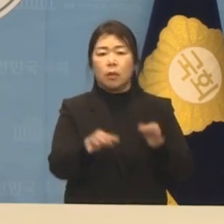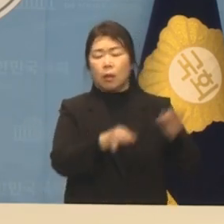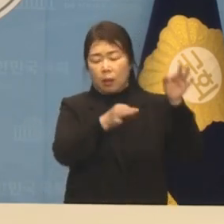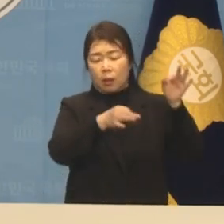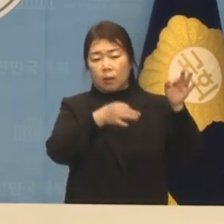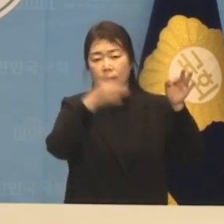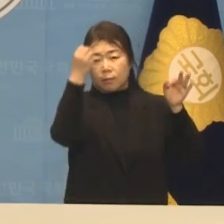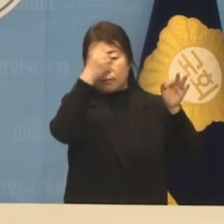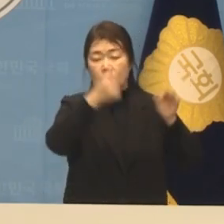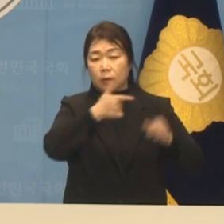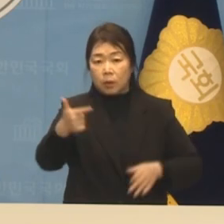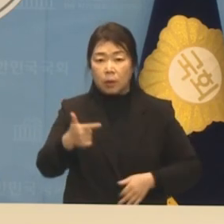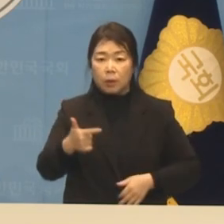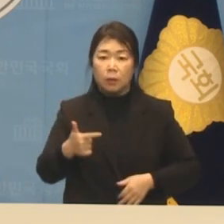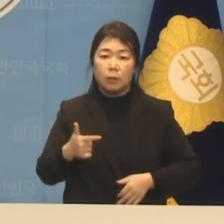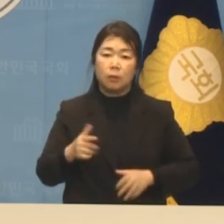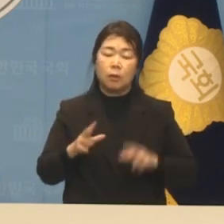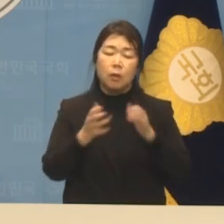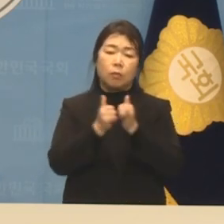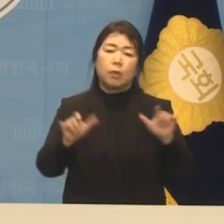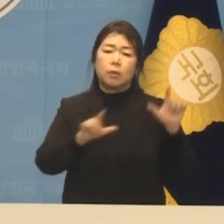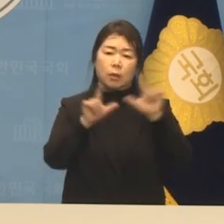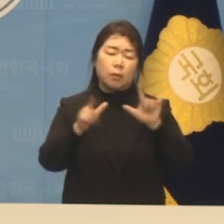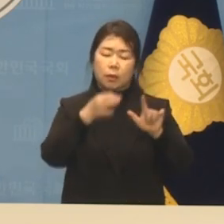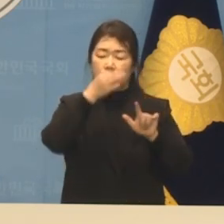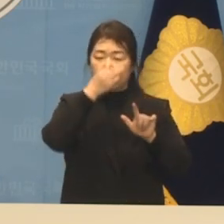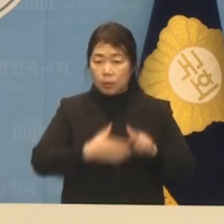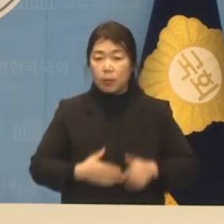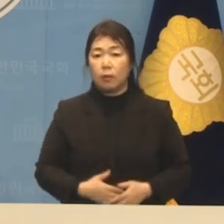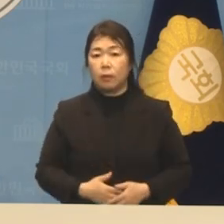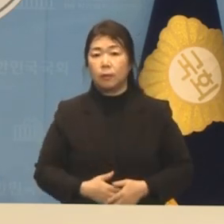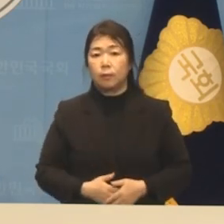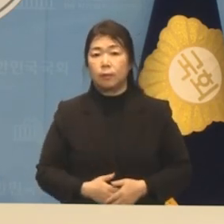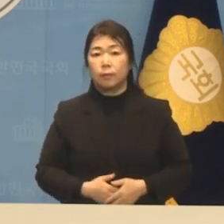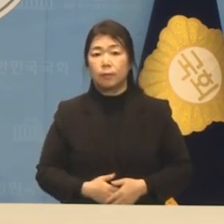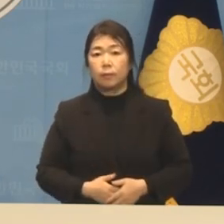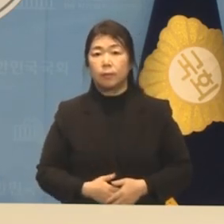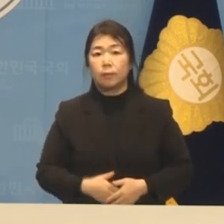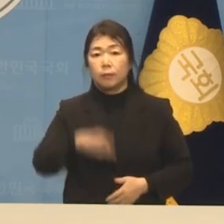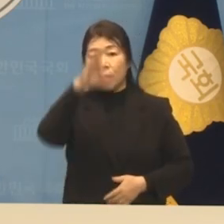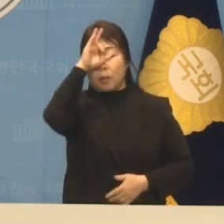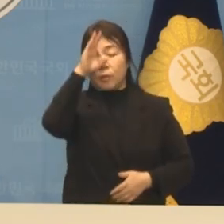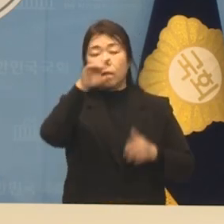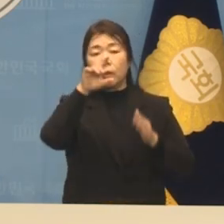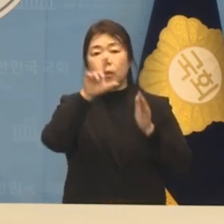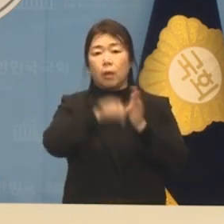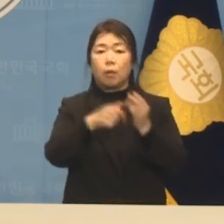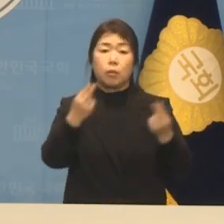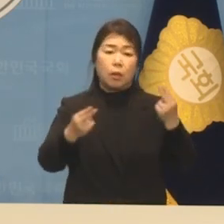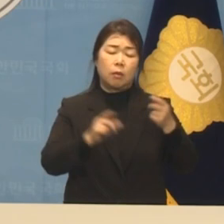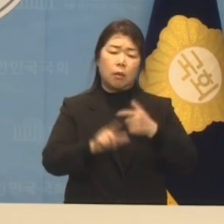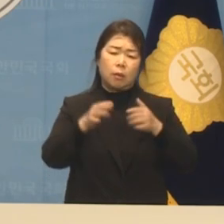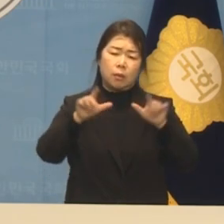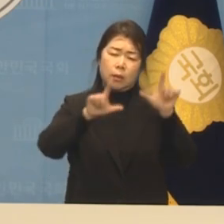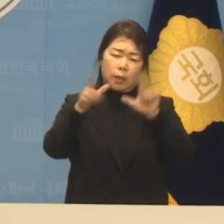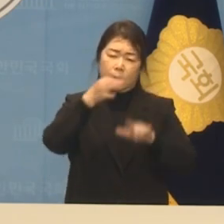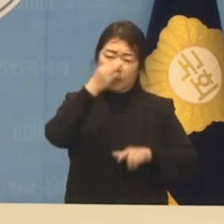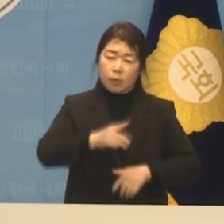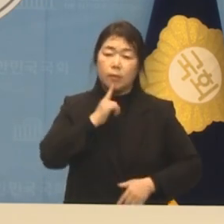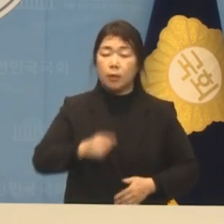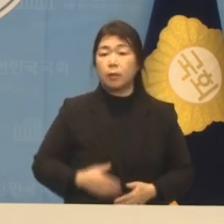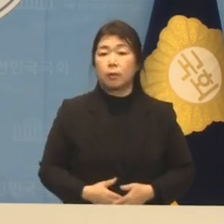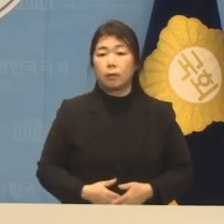감내하기 어렵습니다. IMF 때보다 살기가 팍팍하다고 합니다. 부동산 PF